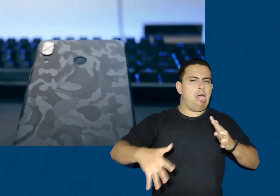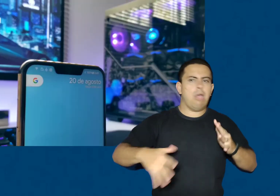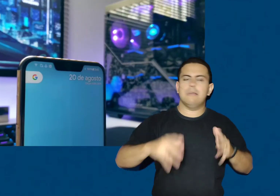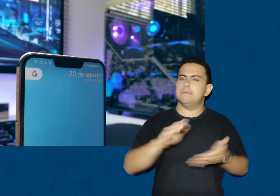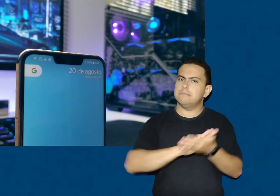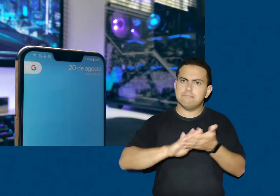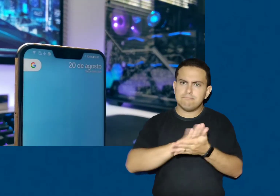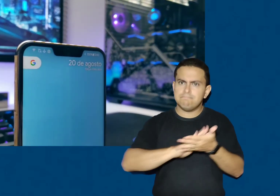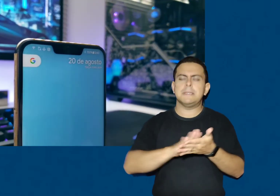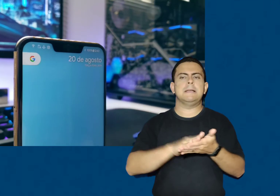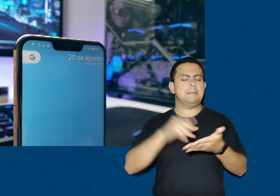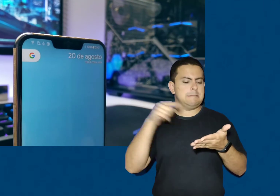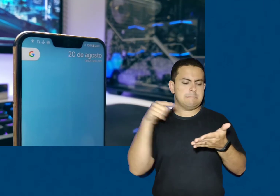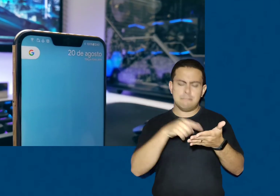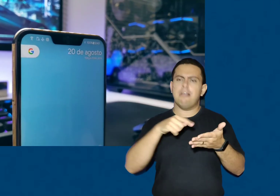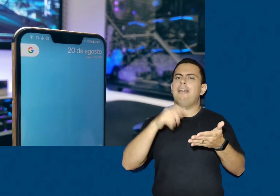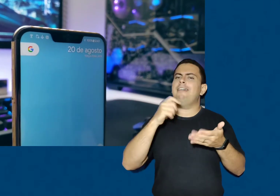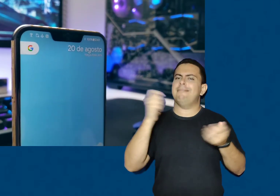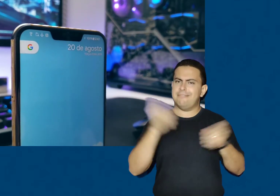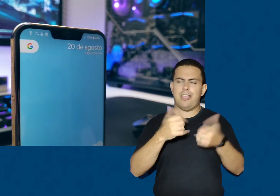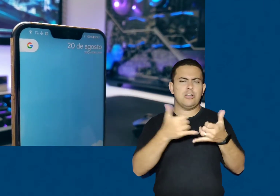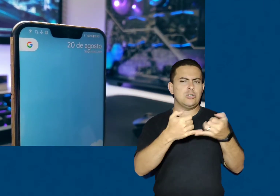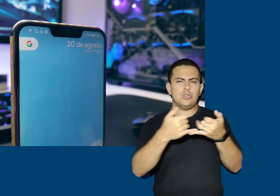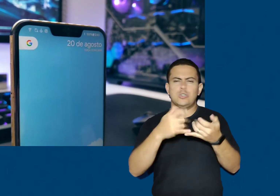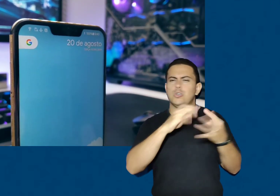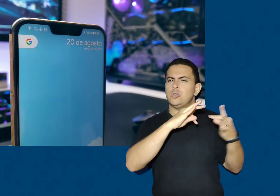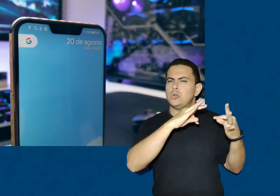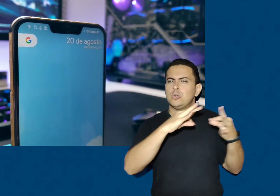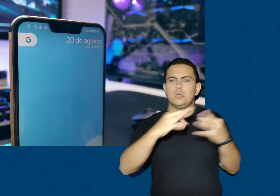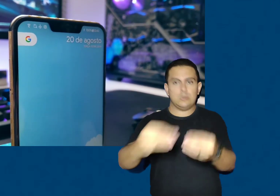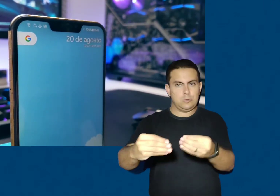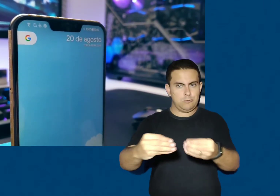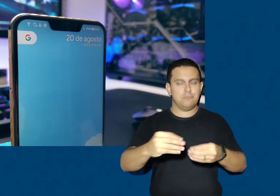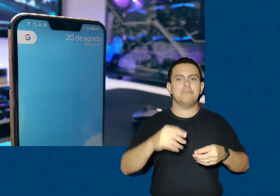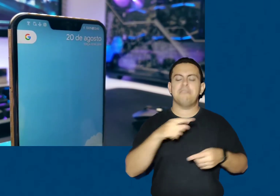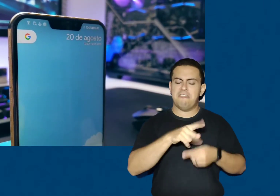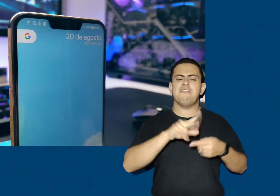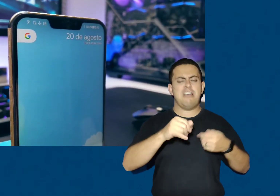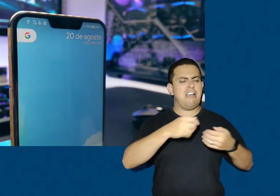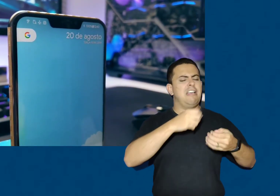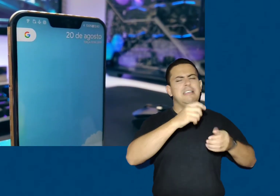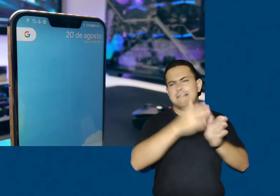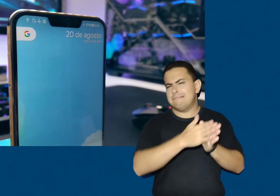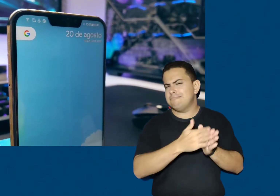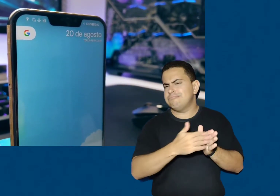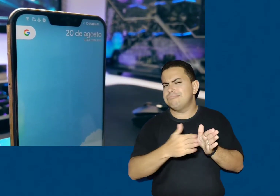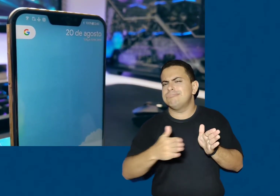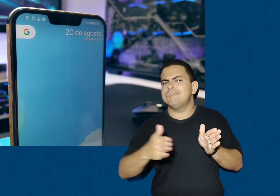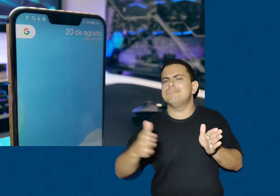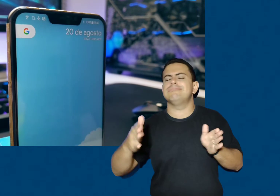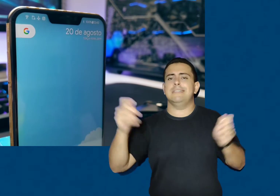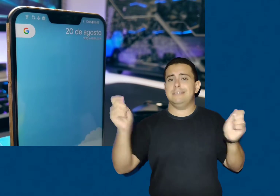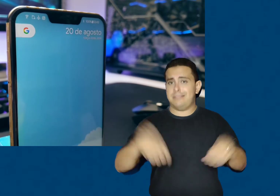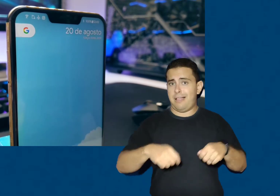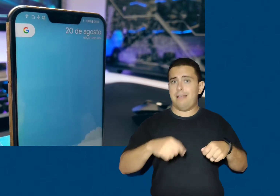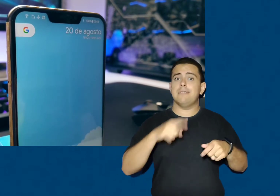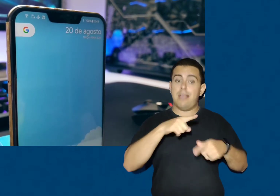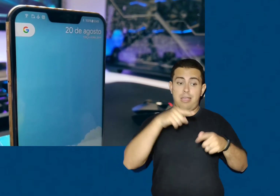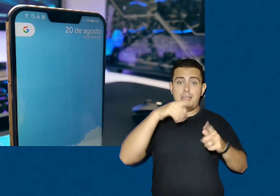Então não tem nada que não dê para rodar no Zenfone 5Z e eu acho que ele vai se manter assim por muito tempo, tá? Smartphones topos de